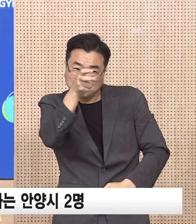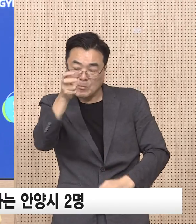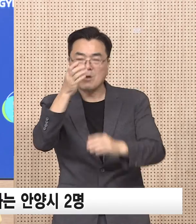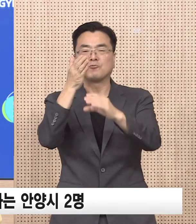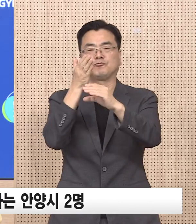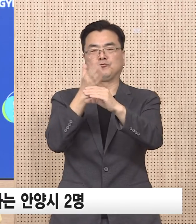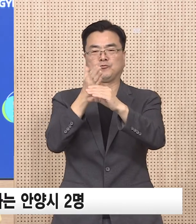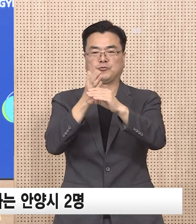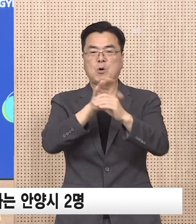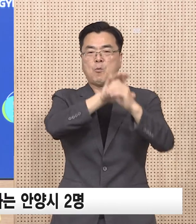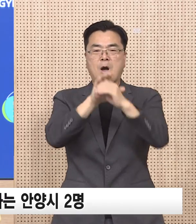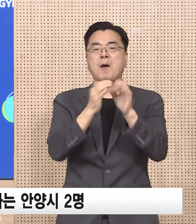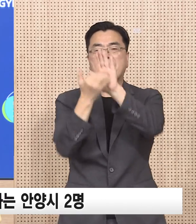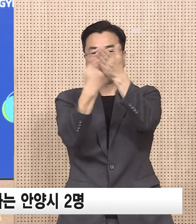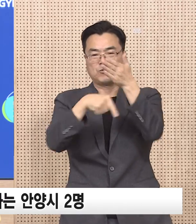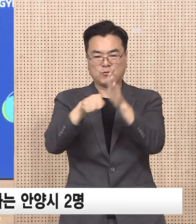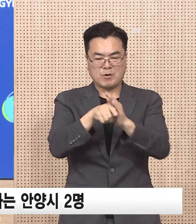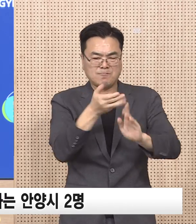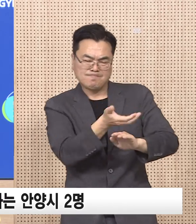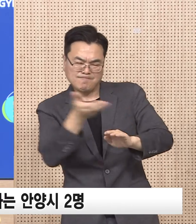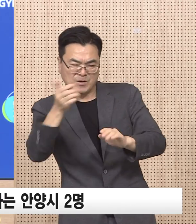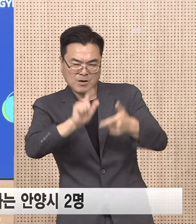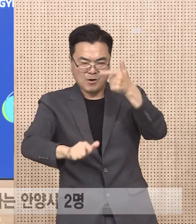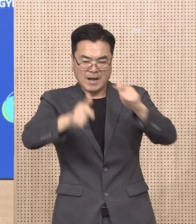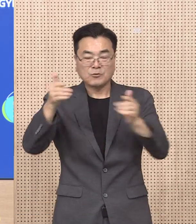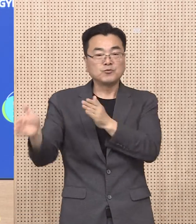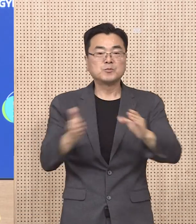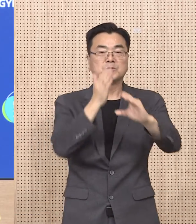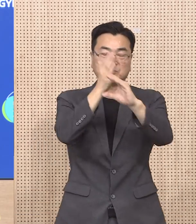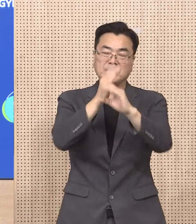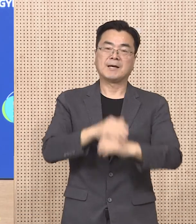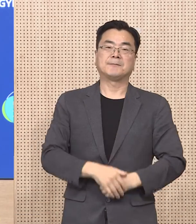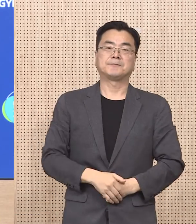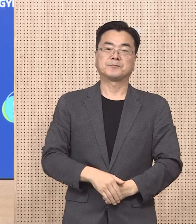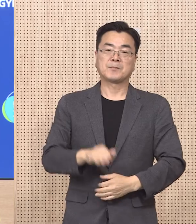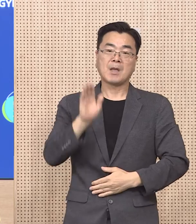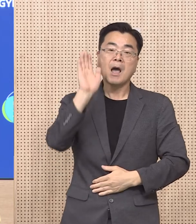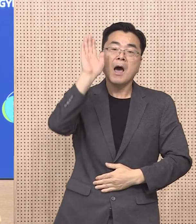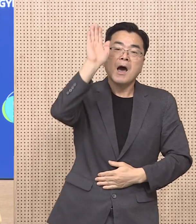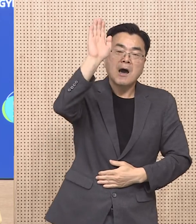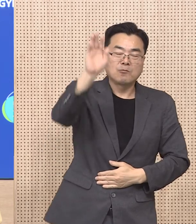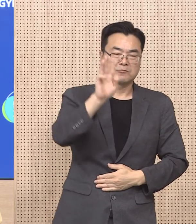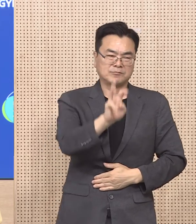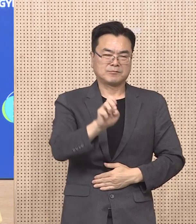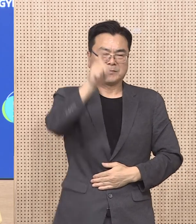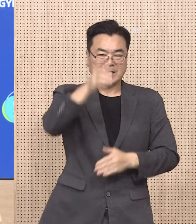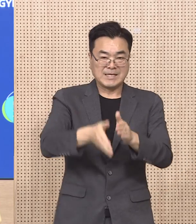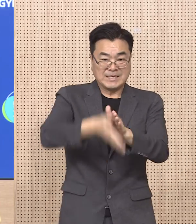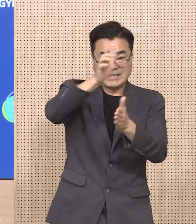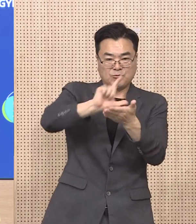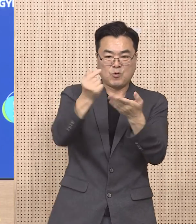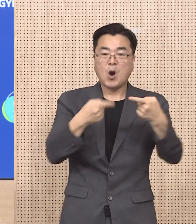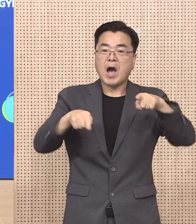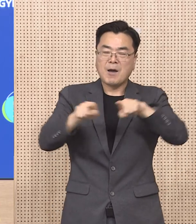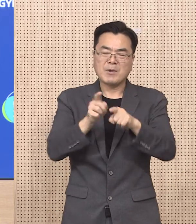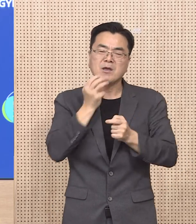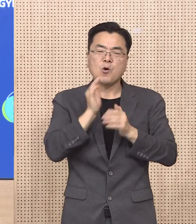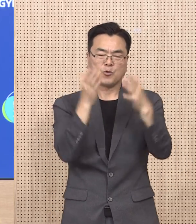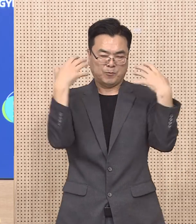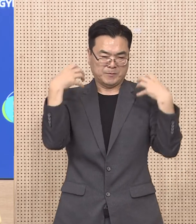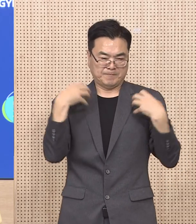대비해서 신속한 이송체계를 구축해 나가겠습니다. 앞으로도 경기도는 31개 시군과 함께 코로나19와